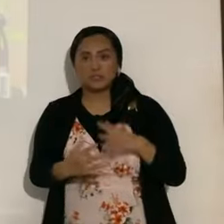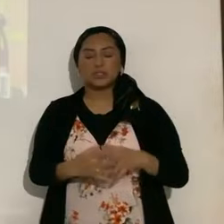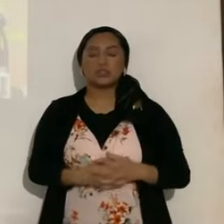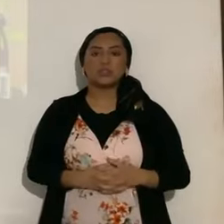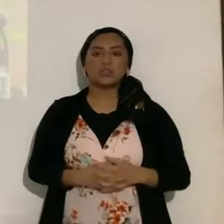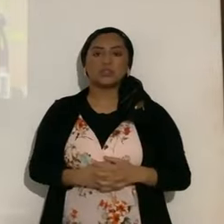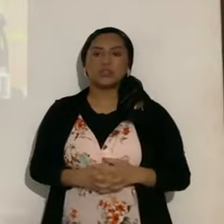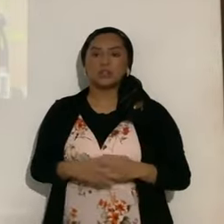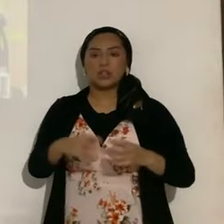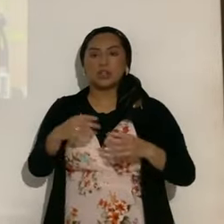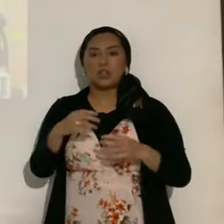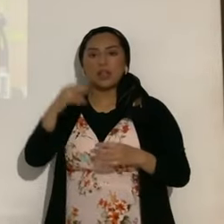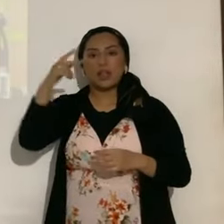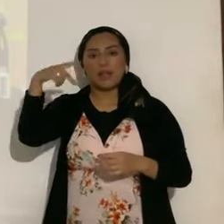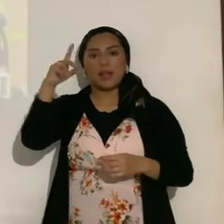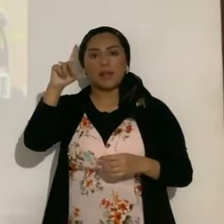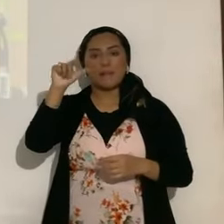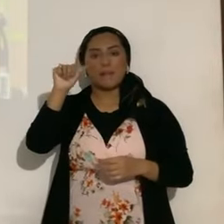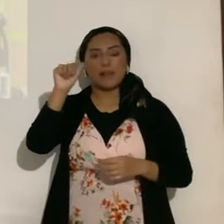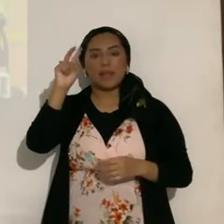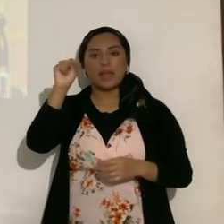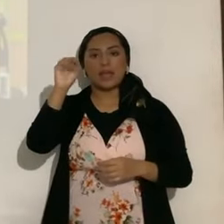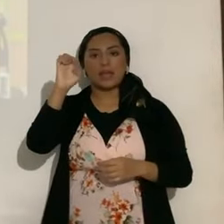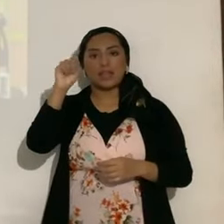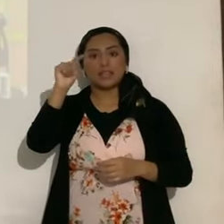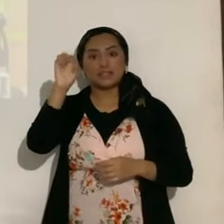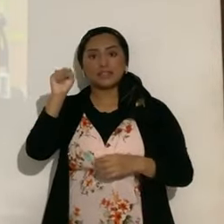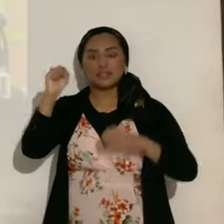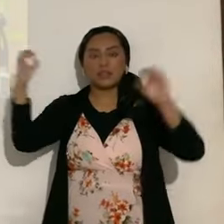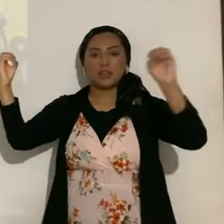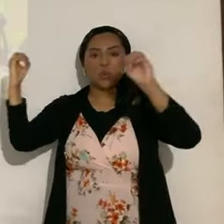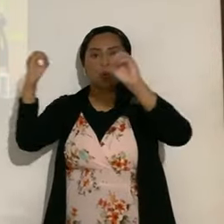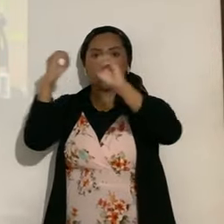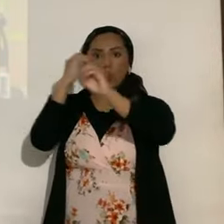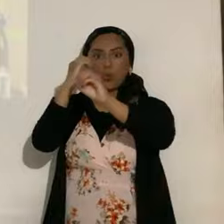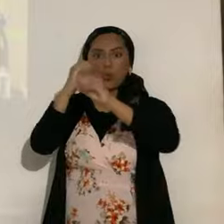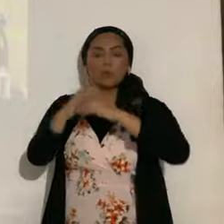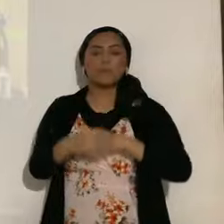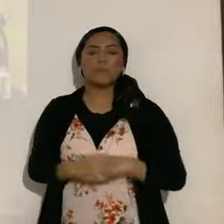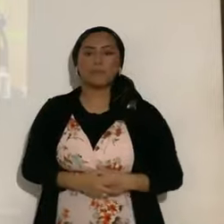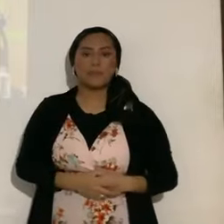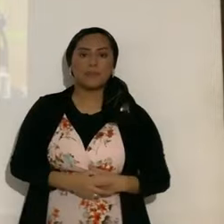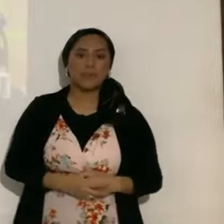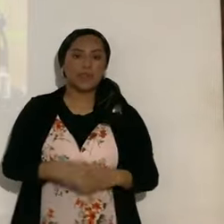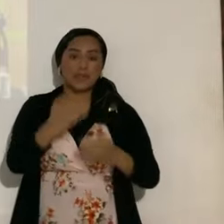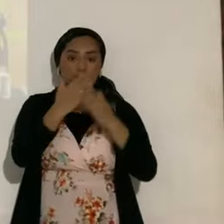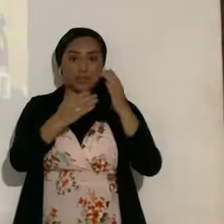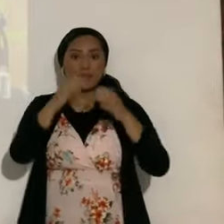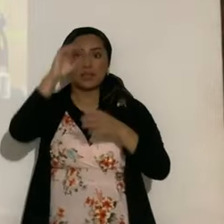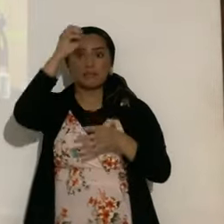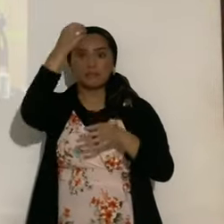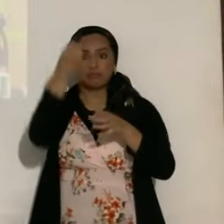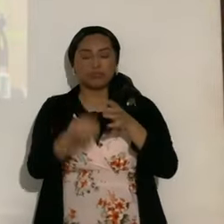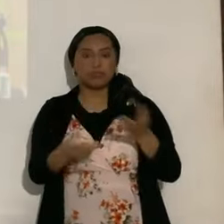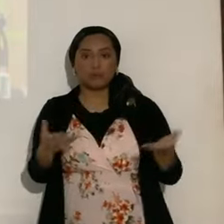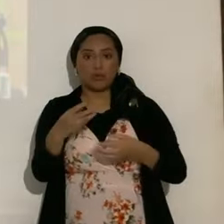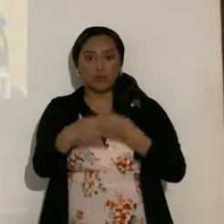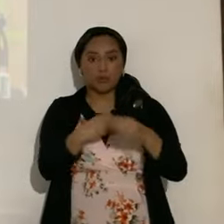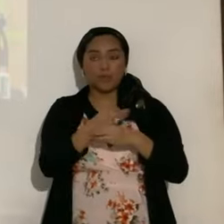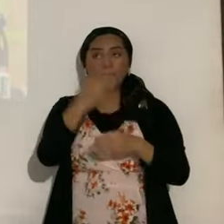alineaciones planetarias, lluvia de meteoros, inclusive algunos meteoros han caído a la tierra, etc. Pero el Eterno ha permitido